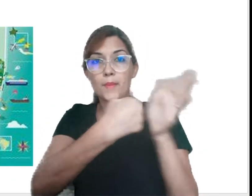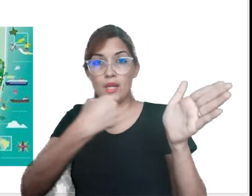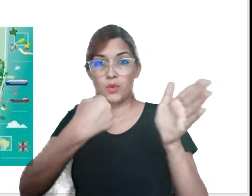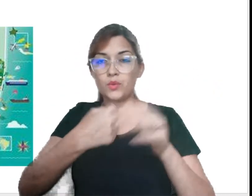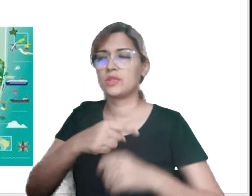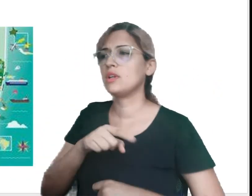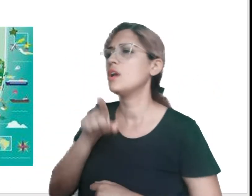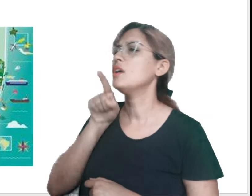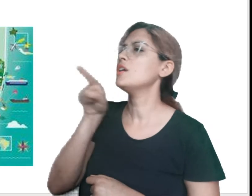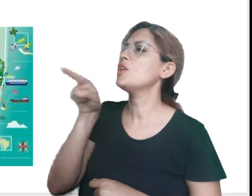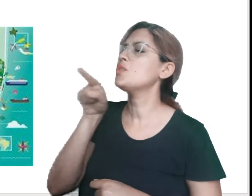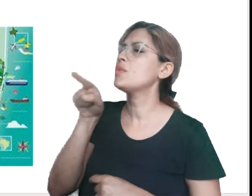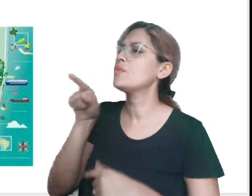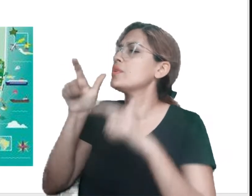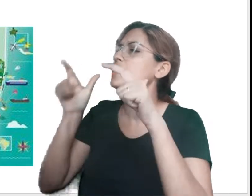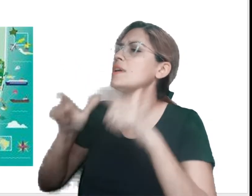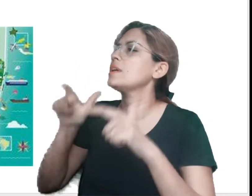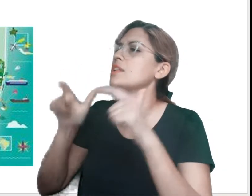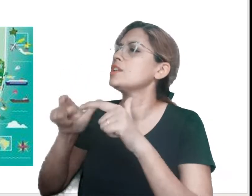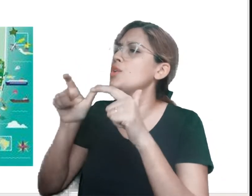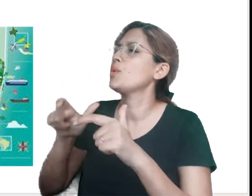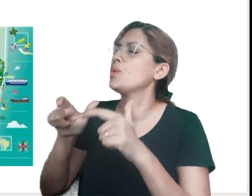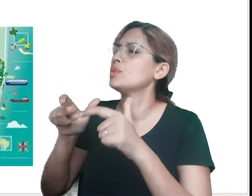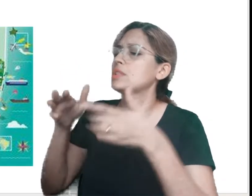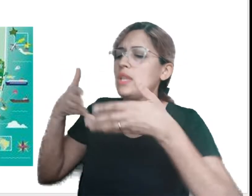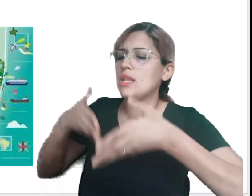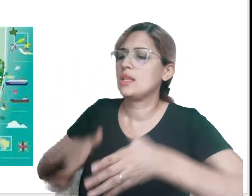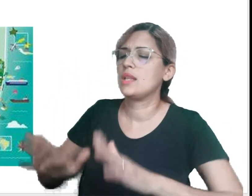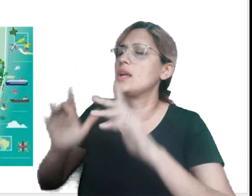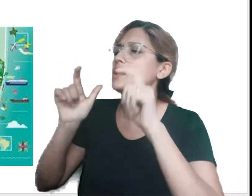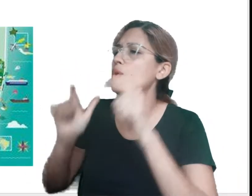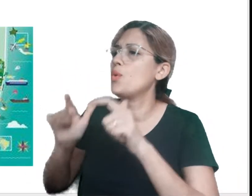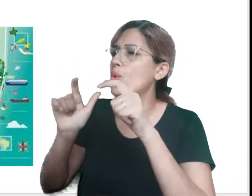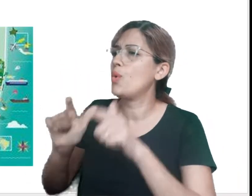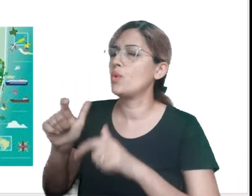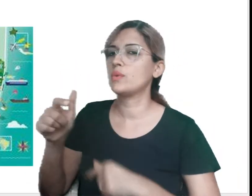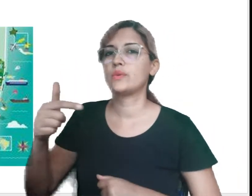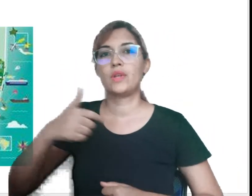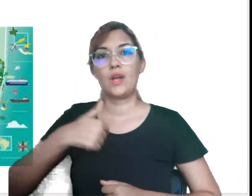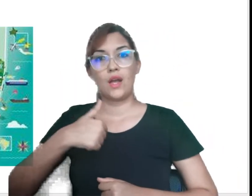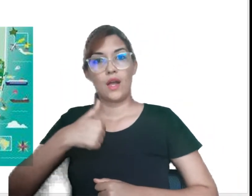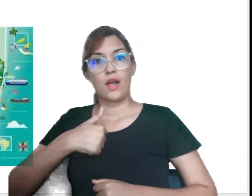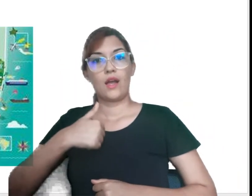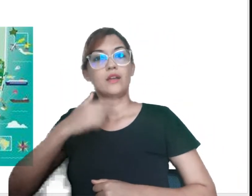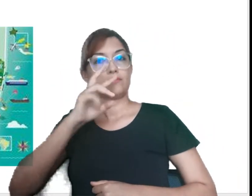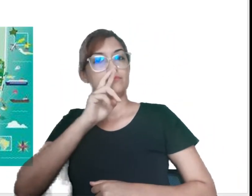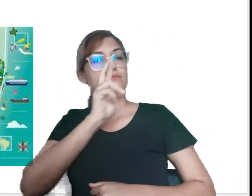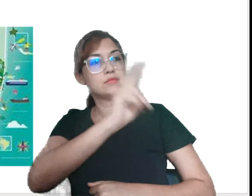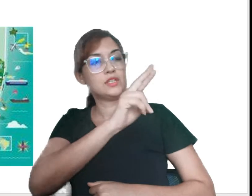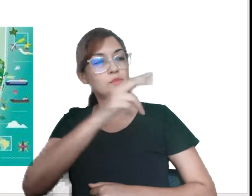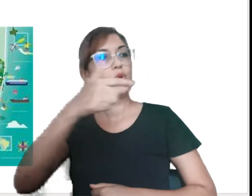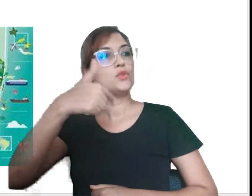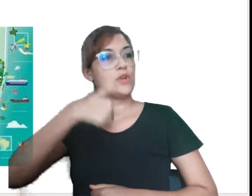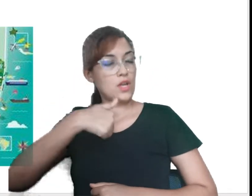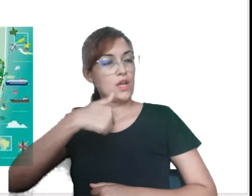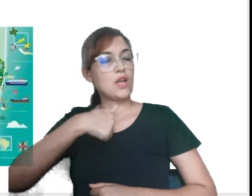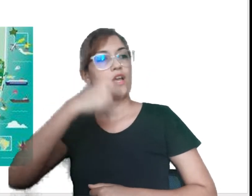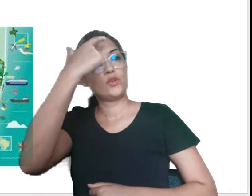De onde foi que você nasceu? E aí, eu respondo. Eu sou